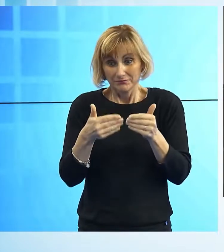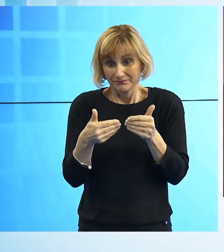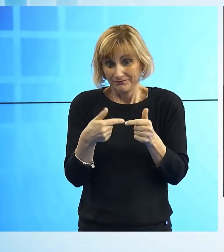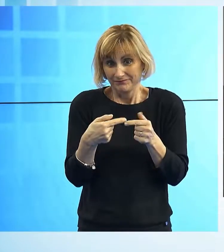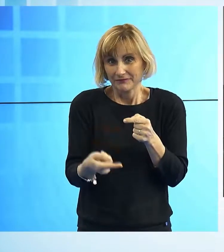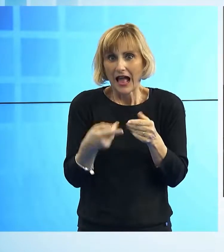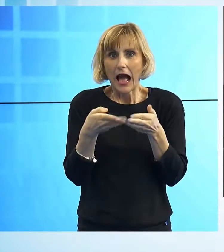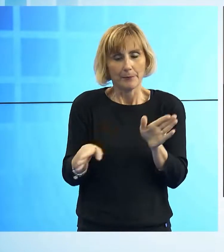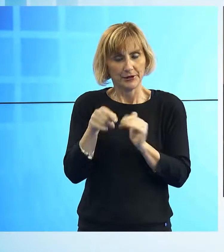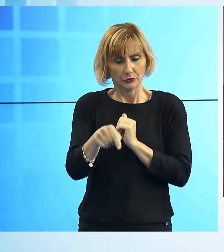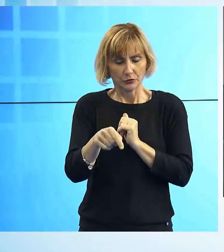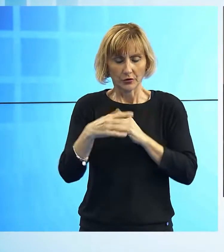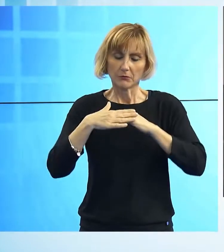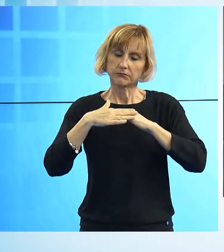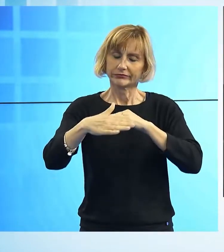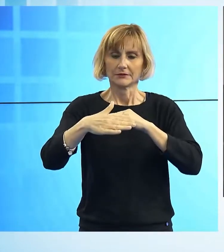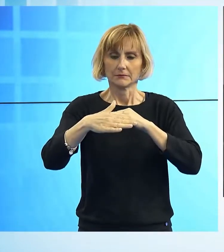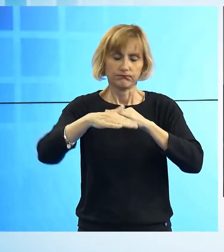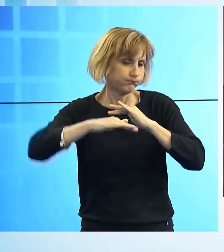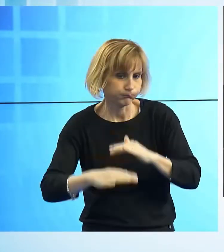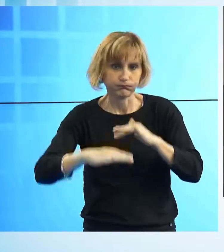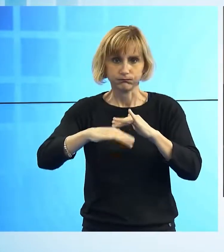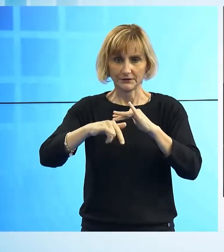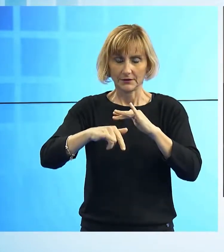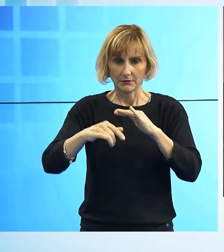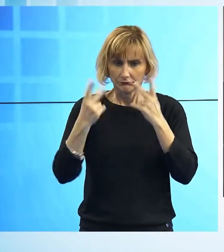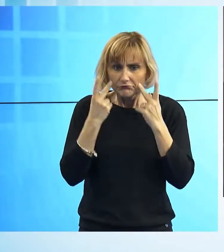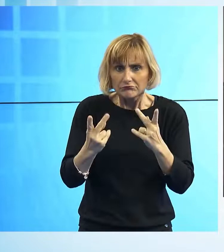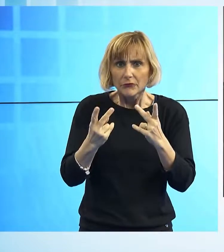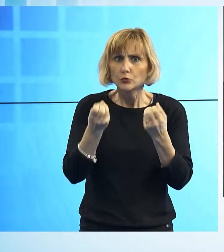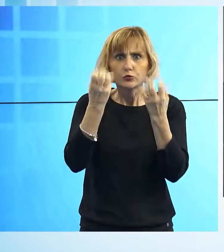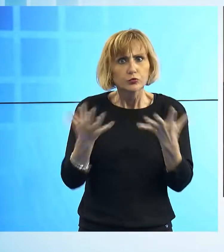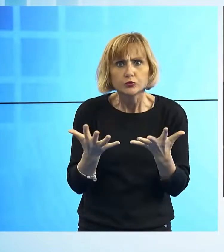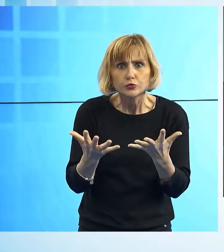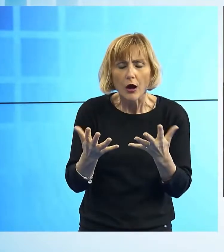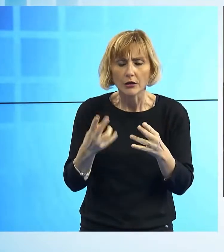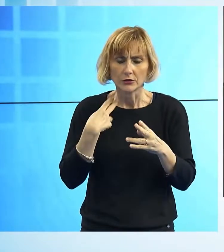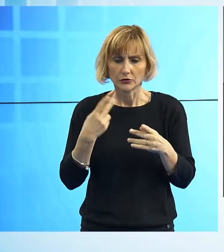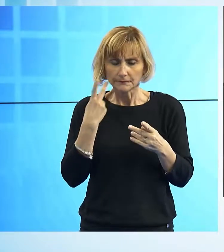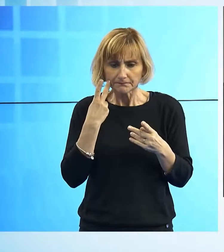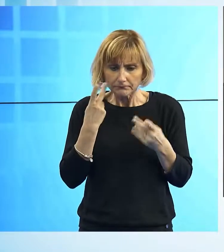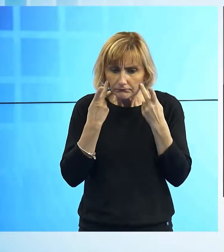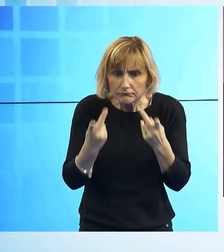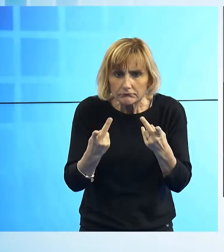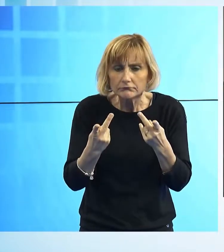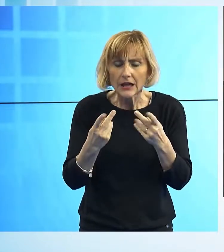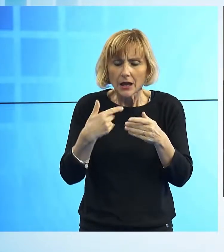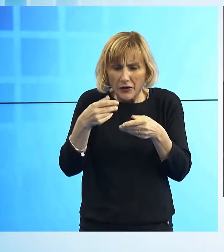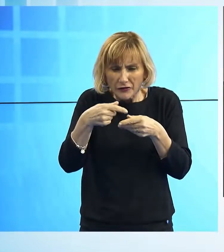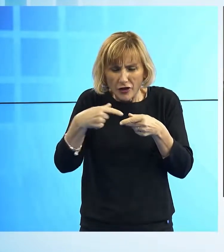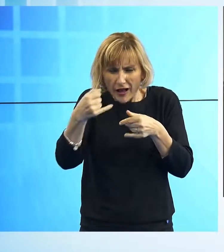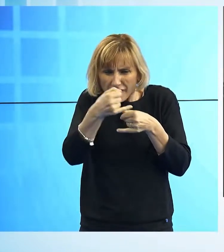Ha genuto il pavimento, si è aperto praticamente una fessura,